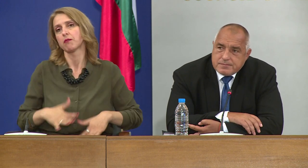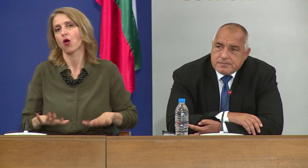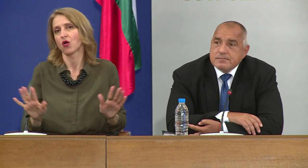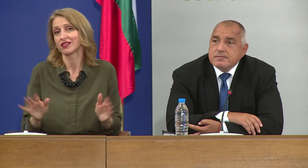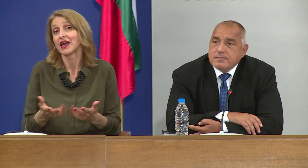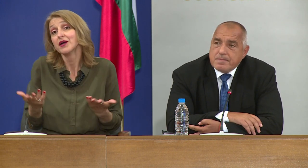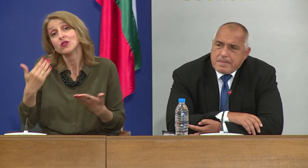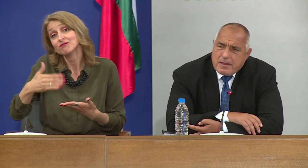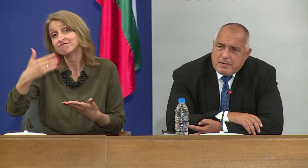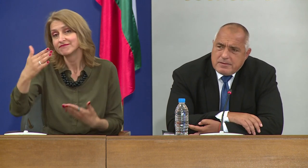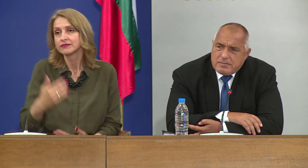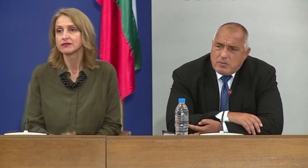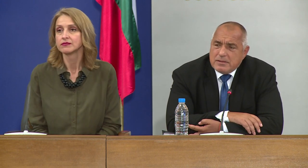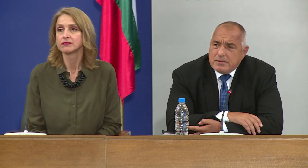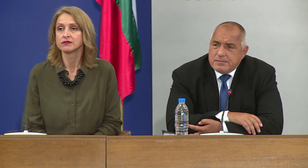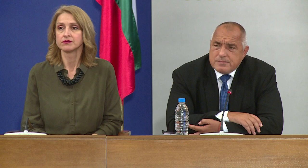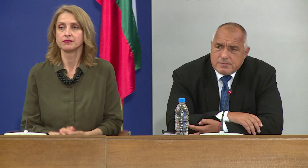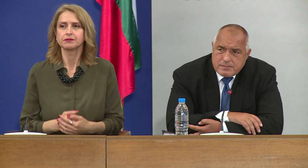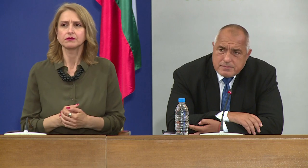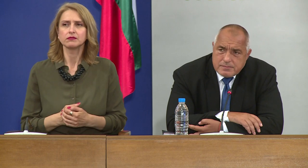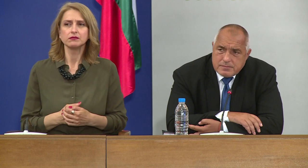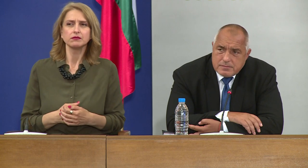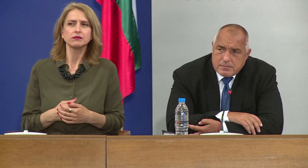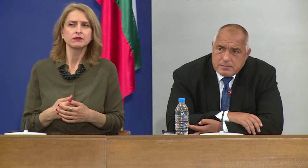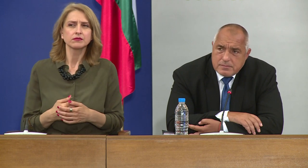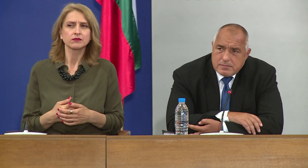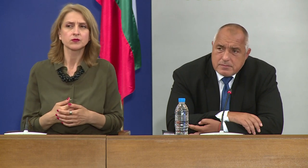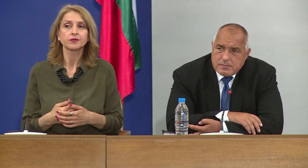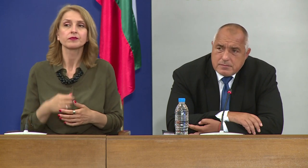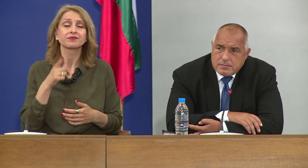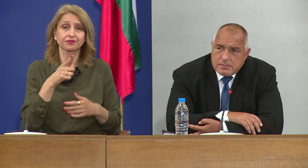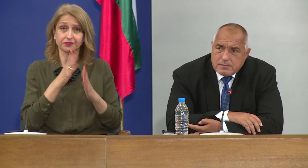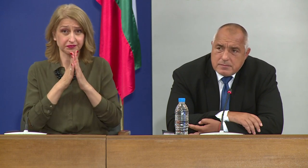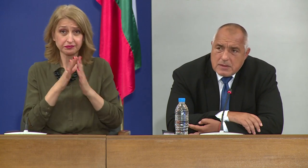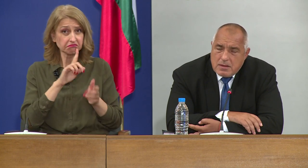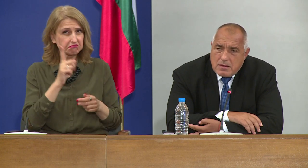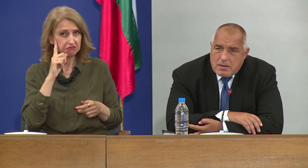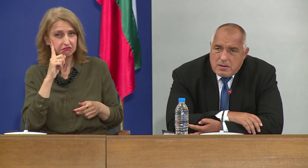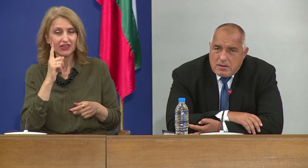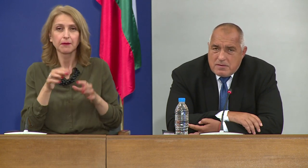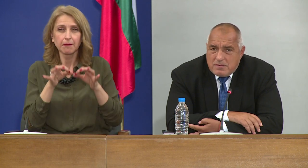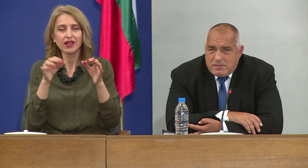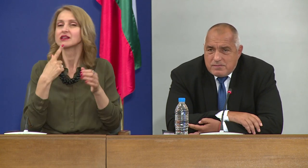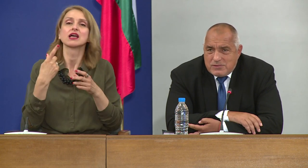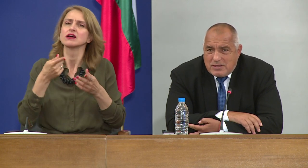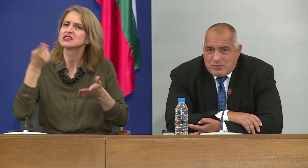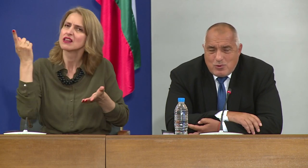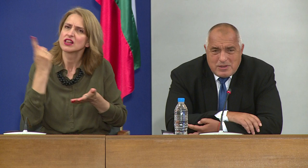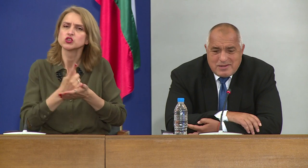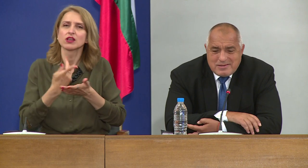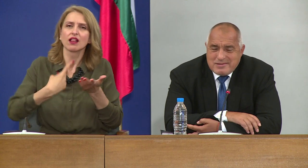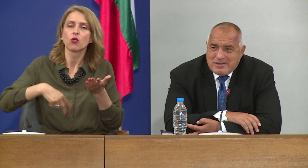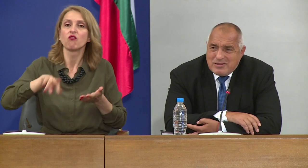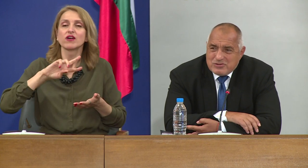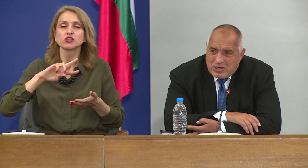имаме връщането на задължителното носене на маски, поне това, тъй като то си е...